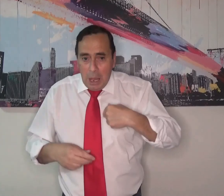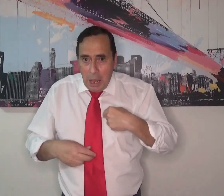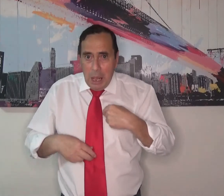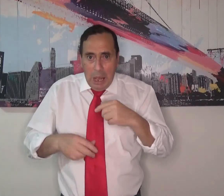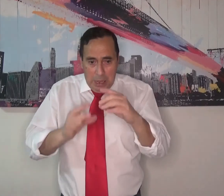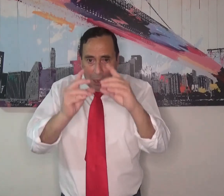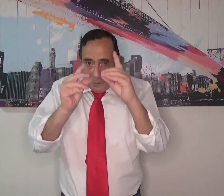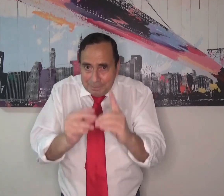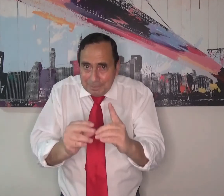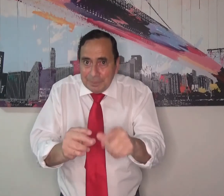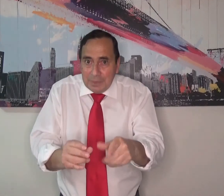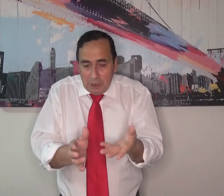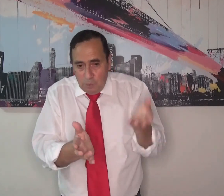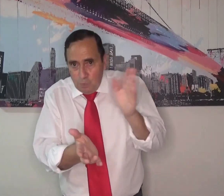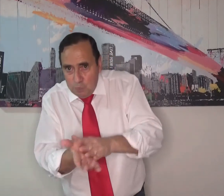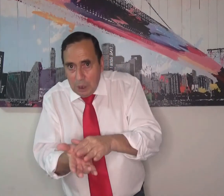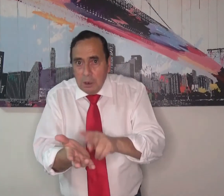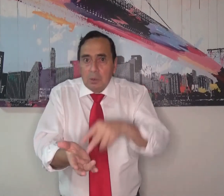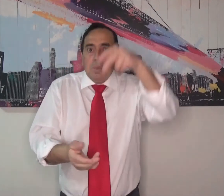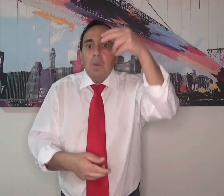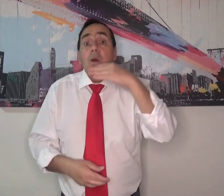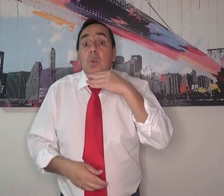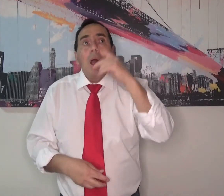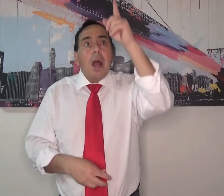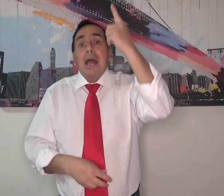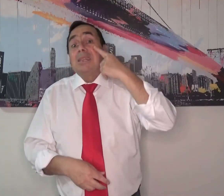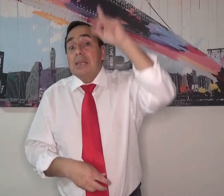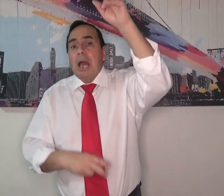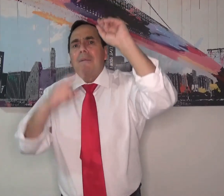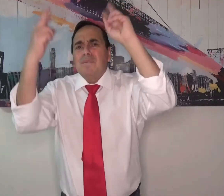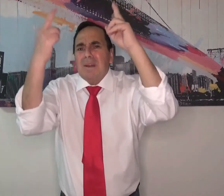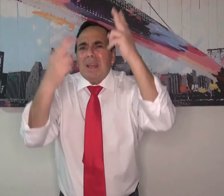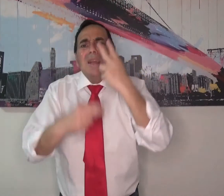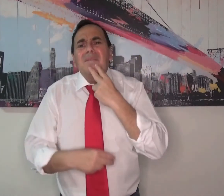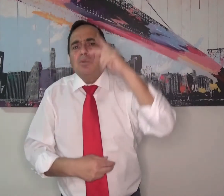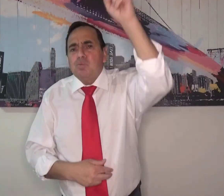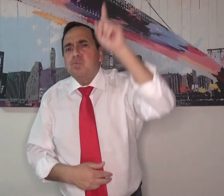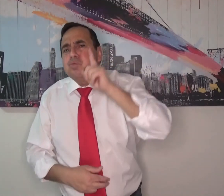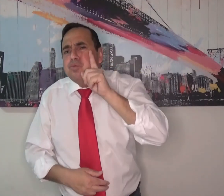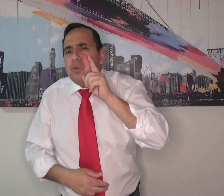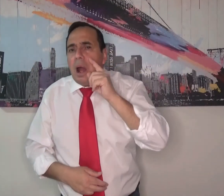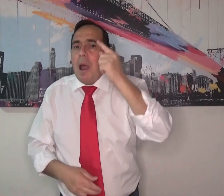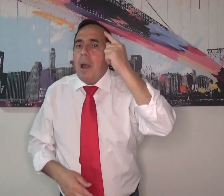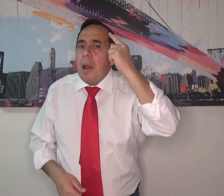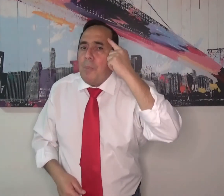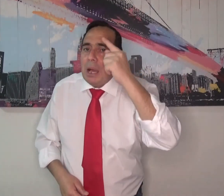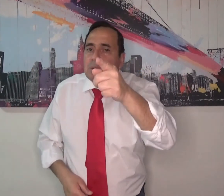Allá no va haber muerte y resurrección, sino los que murieron acá. Allá en el cielo van a estar